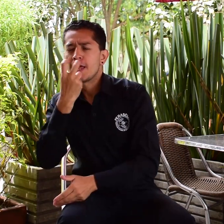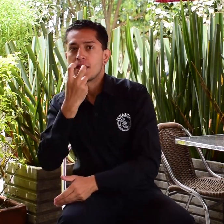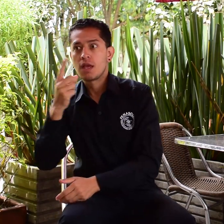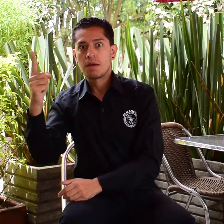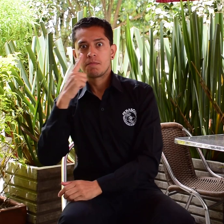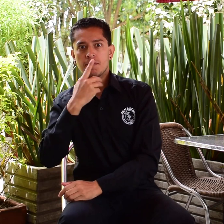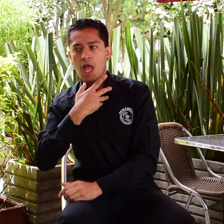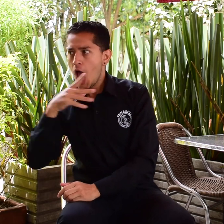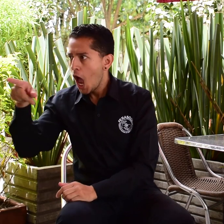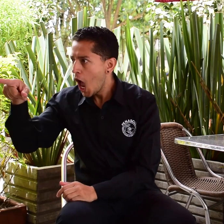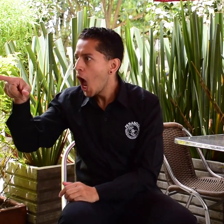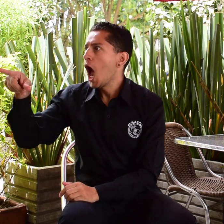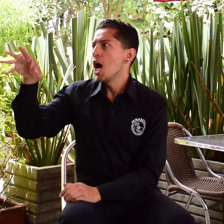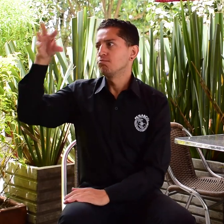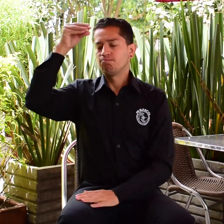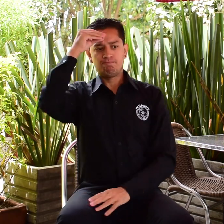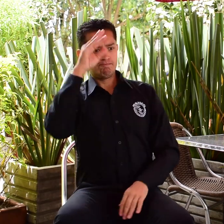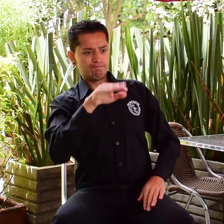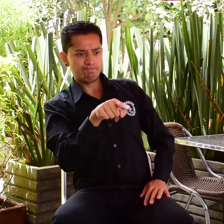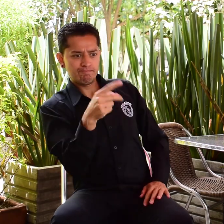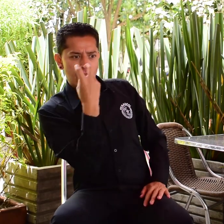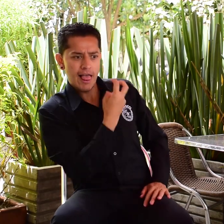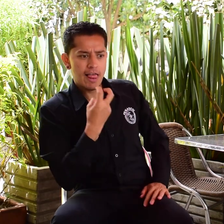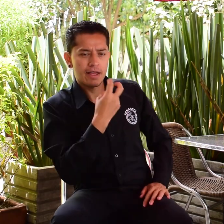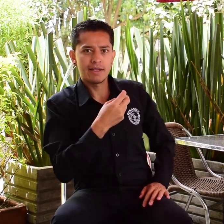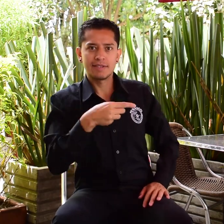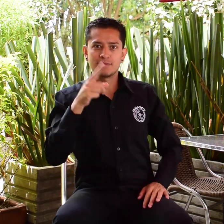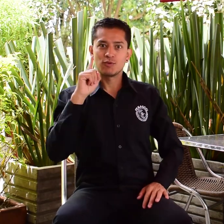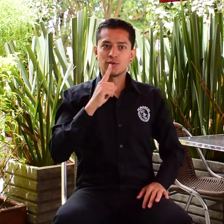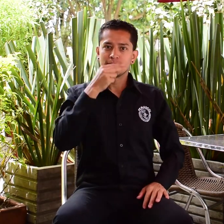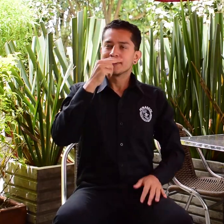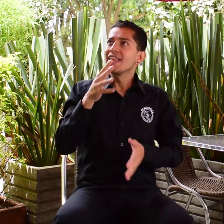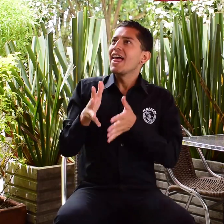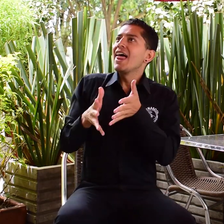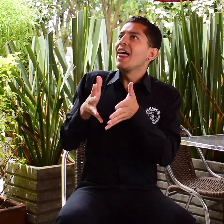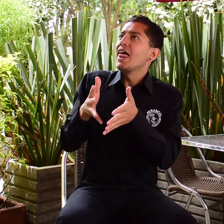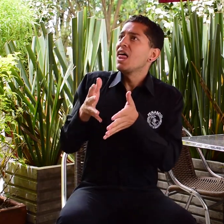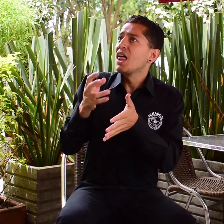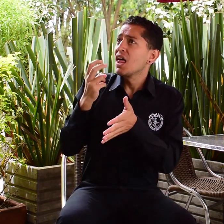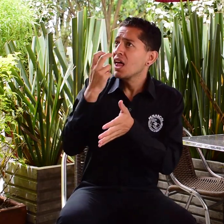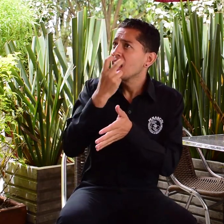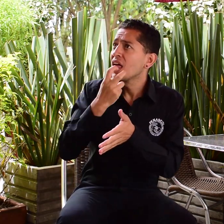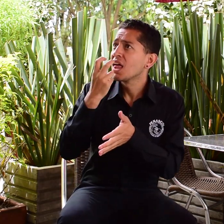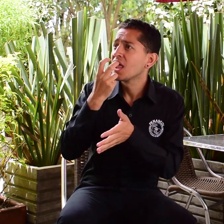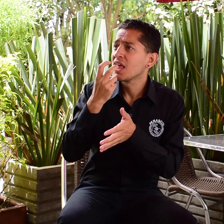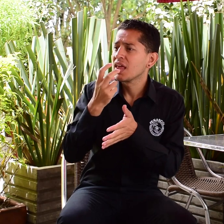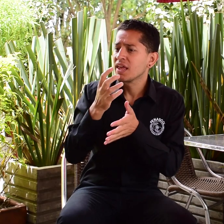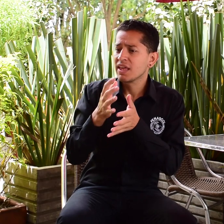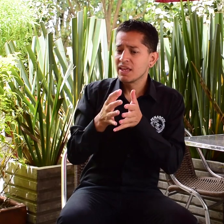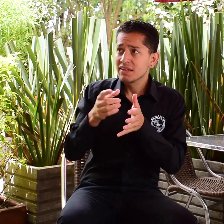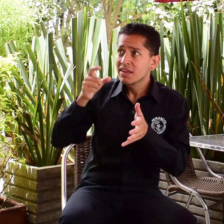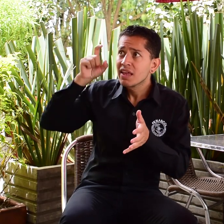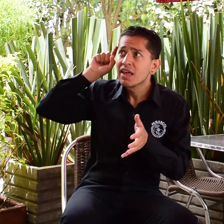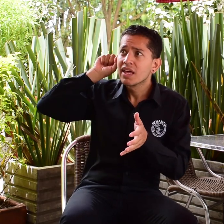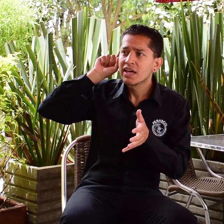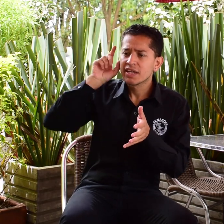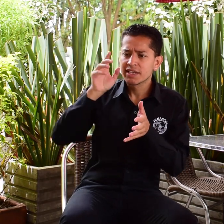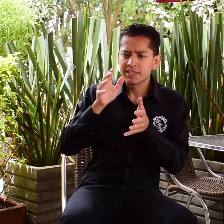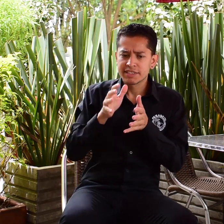en el contexto de salud la recomendación a los padres es solo la oralización con apoyos auditivos dejando relegada